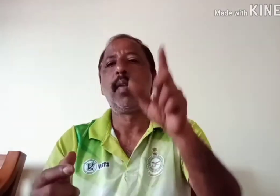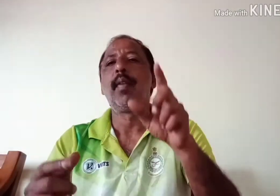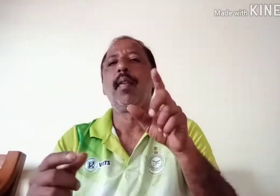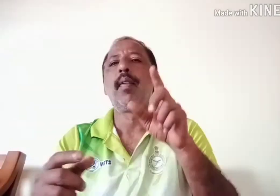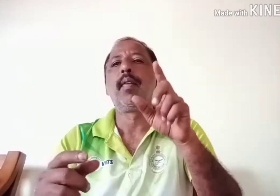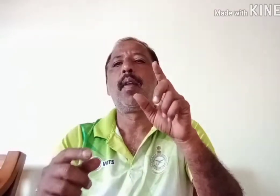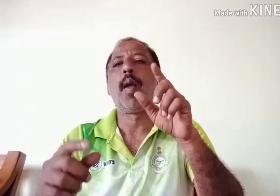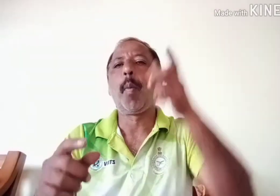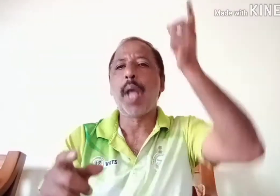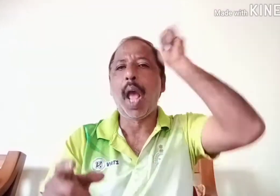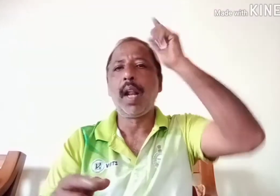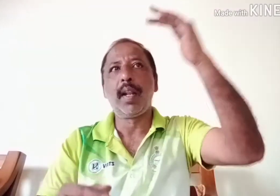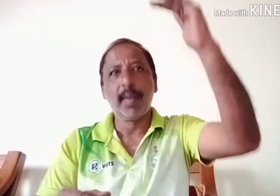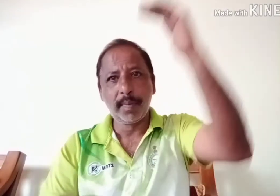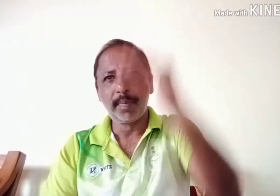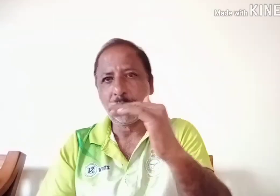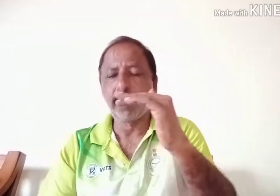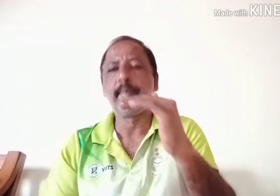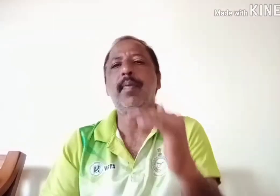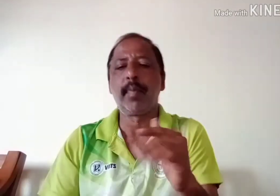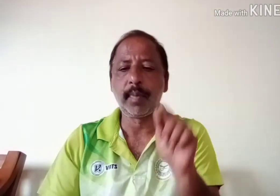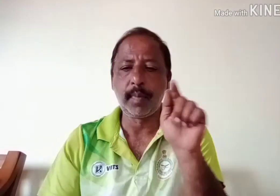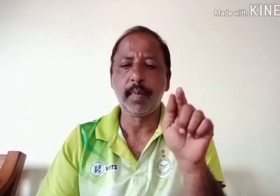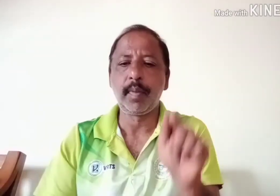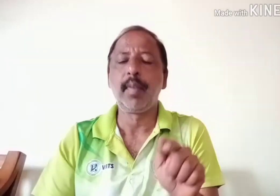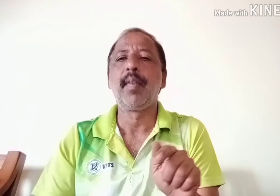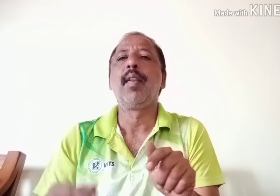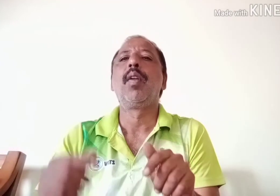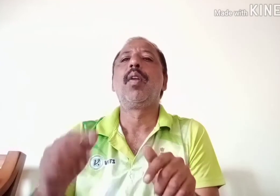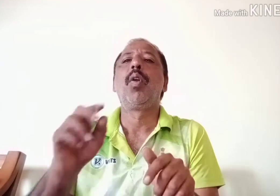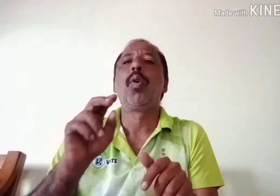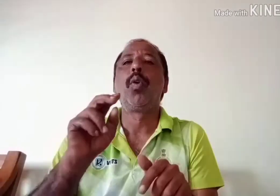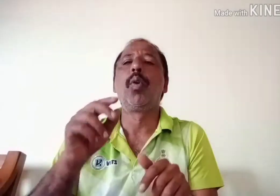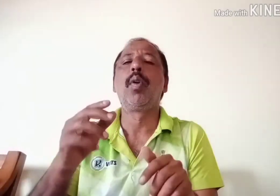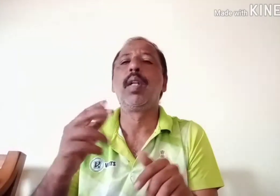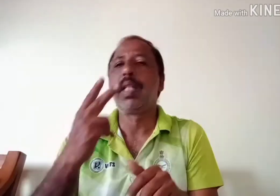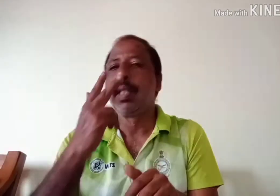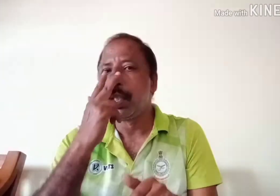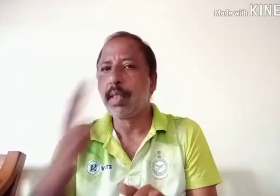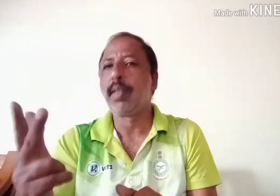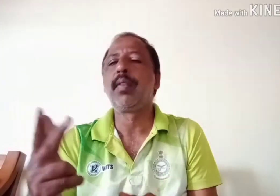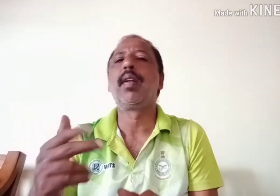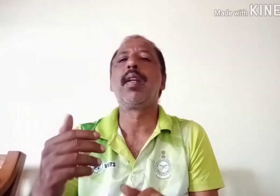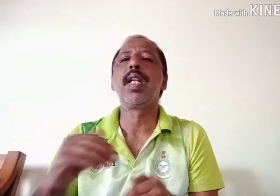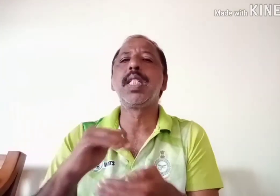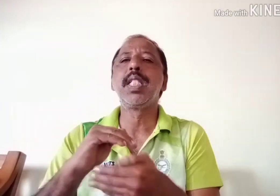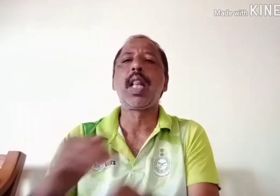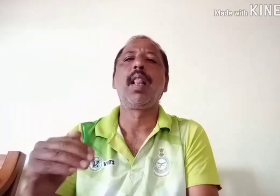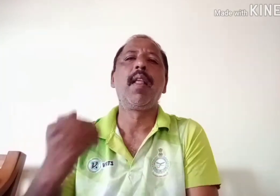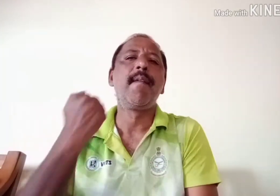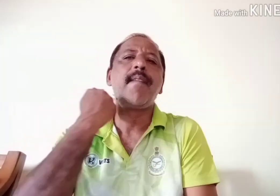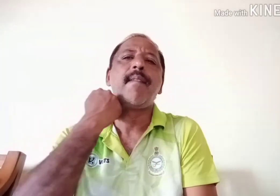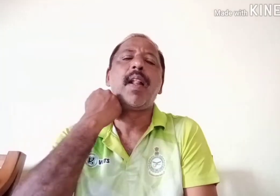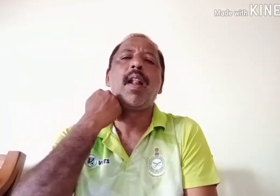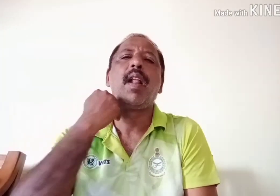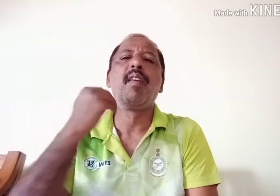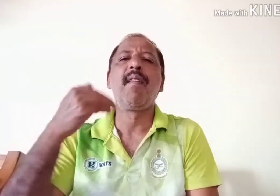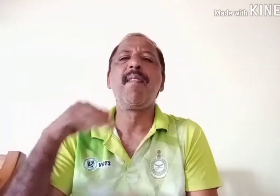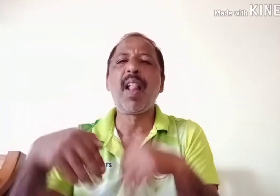और यह उनके जिसको रमों ने अपने आपको सुरक्षे दूबने की कोशिश की है यह